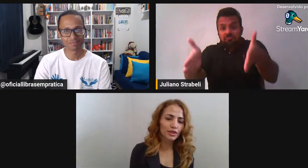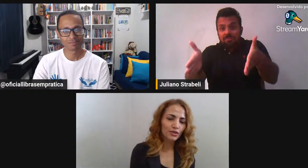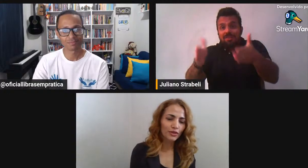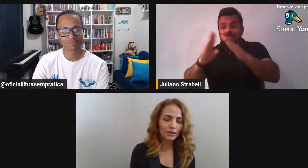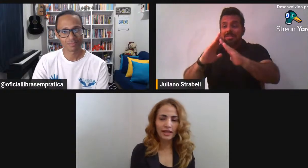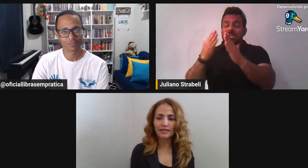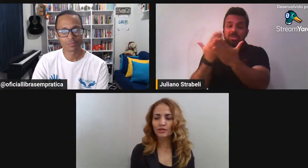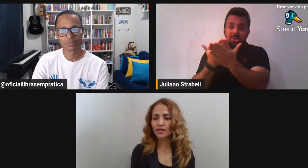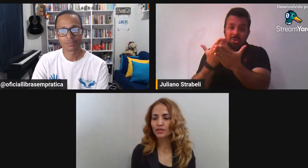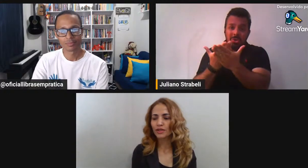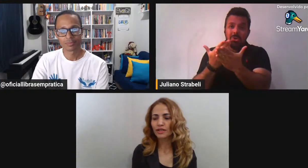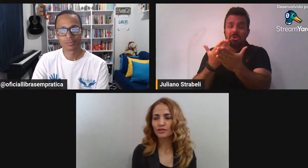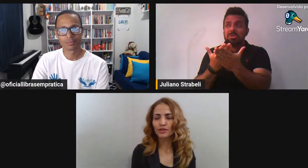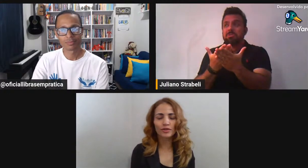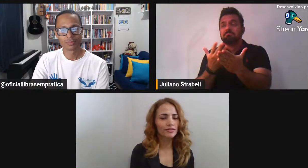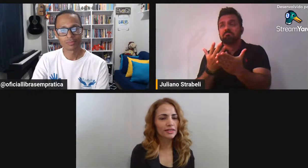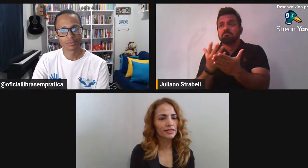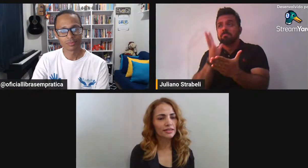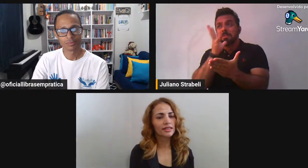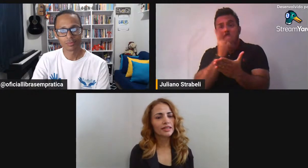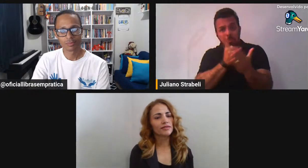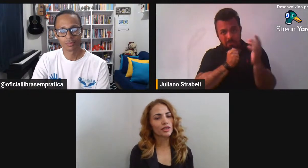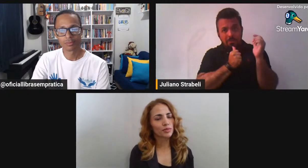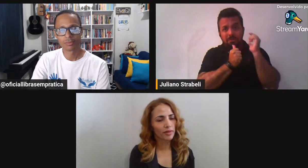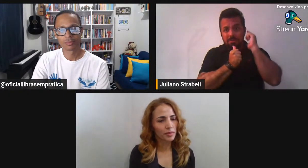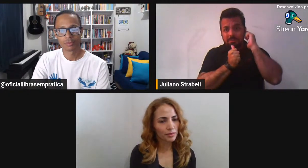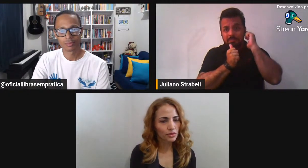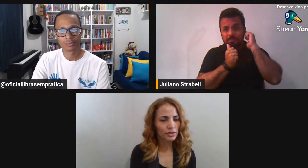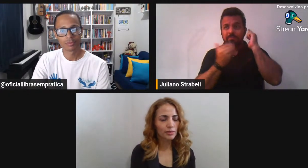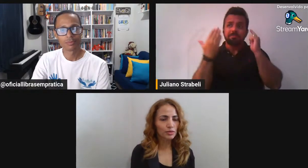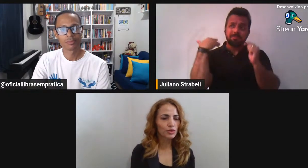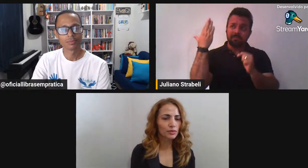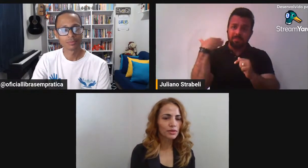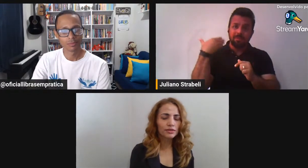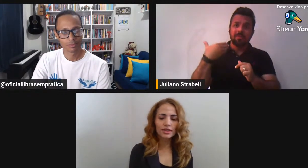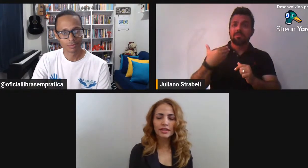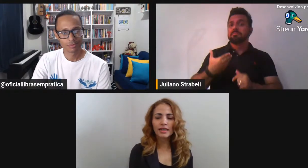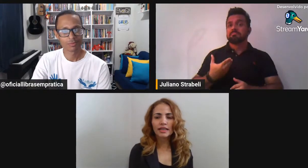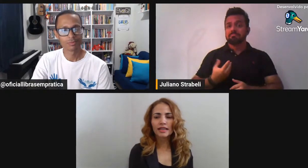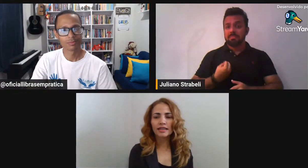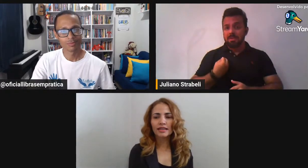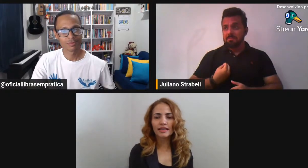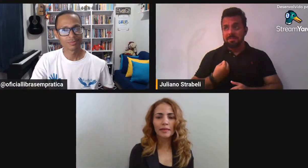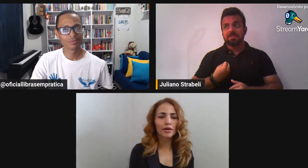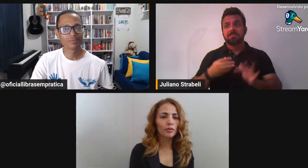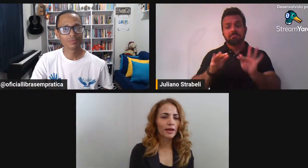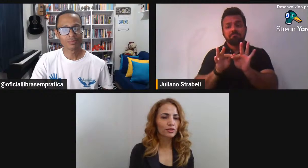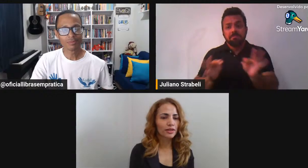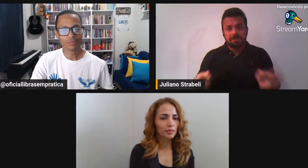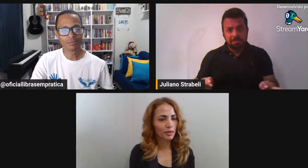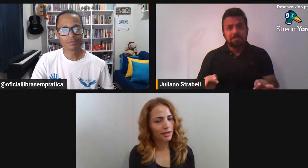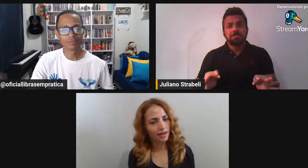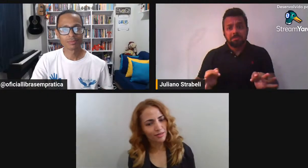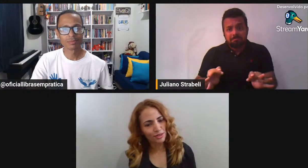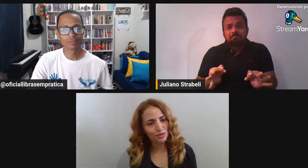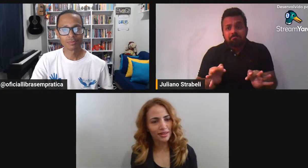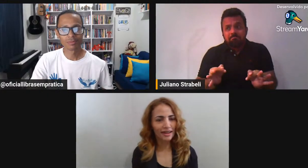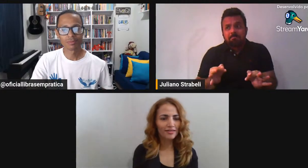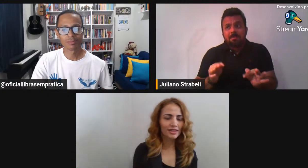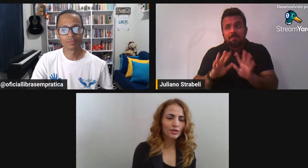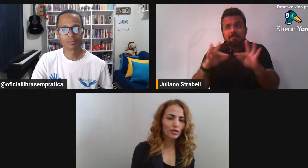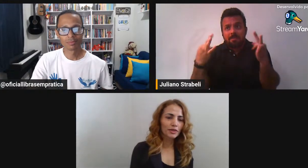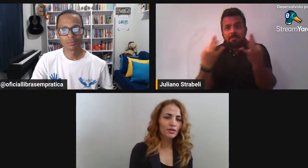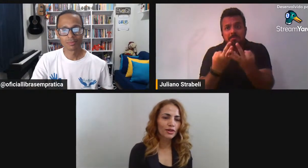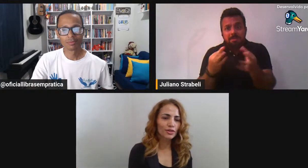Enfrentou muitas dificuldades Durante o início Da sua vida Vem de uma família Muito simples Muito humilde Que na maior parte Do tempo Trabalhava e não